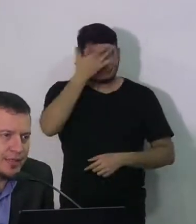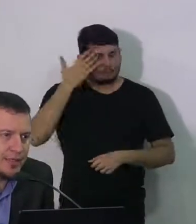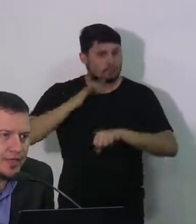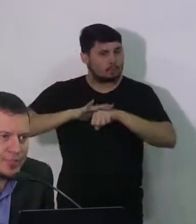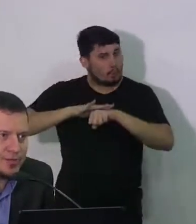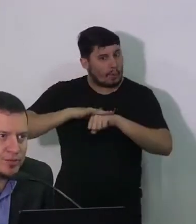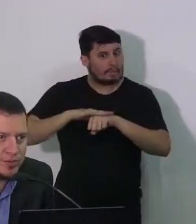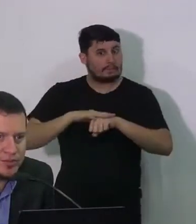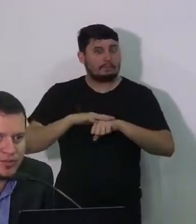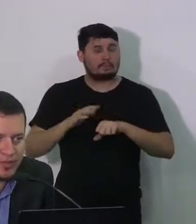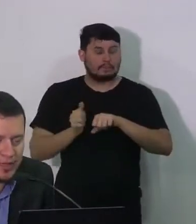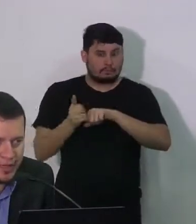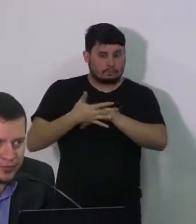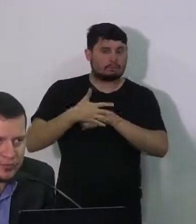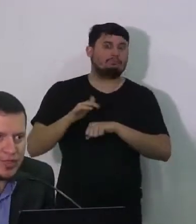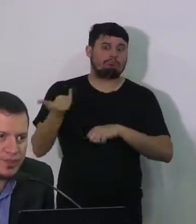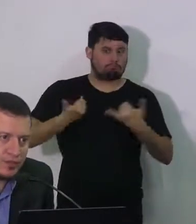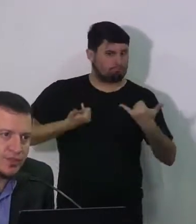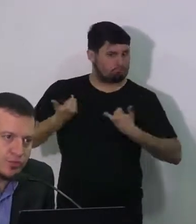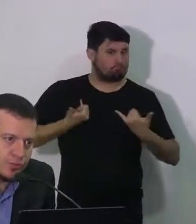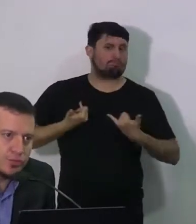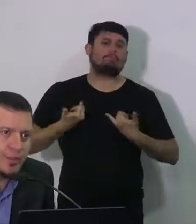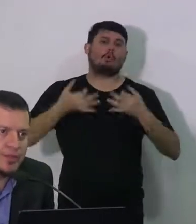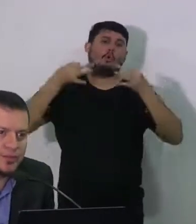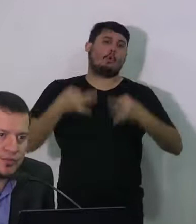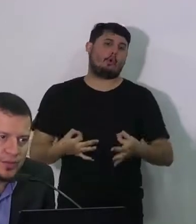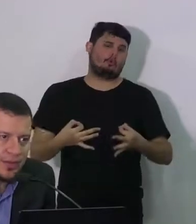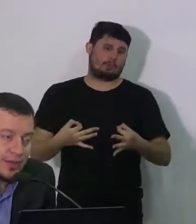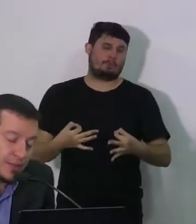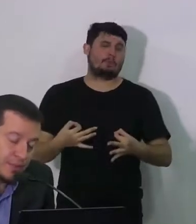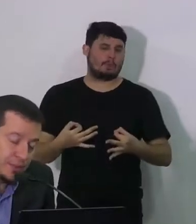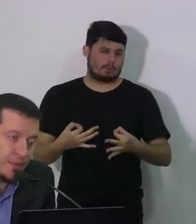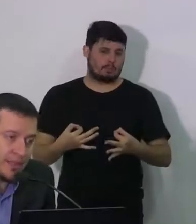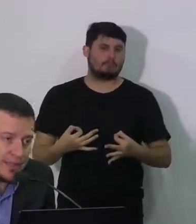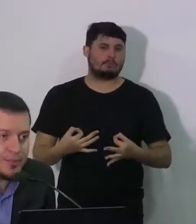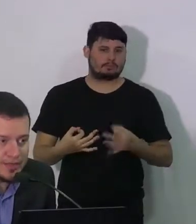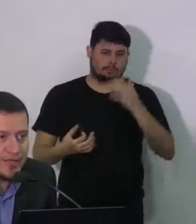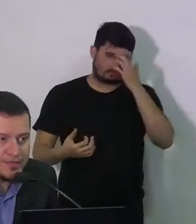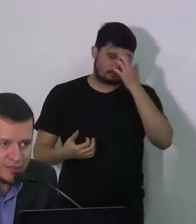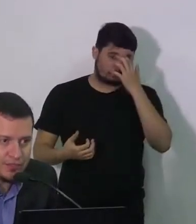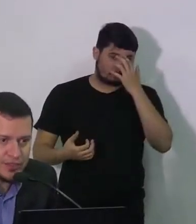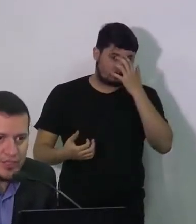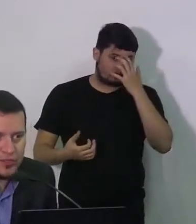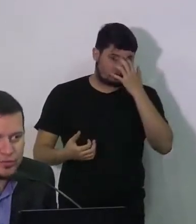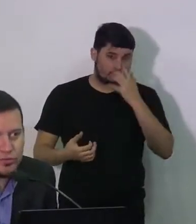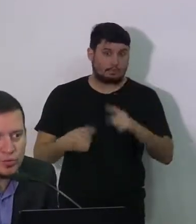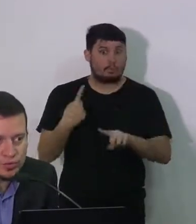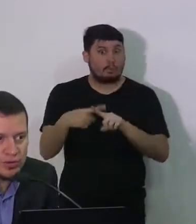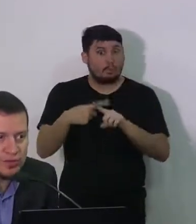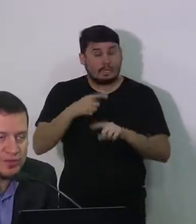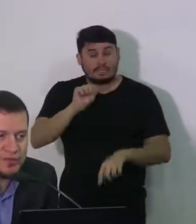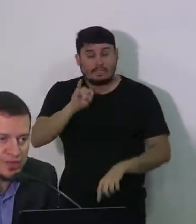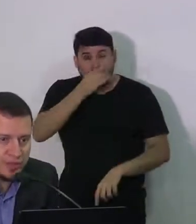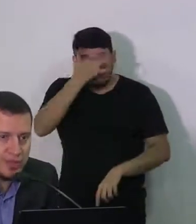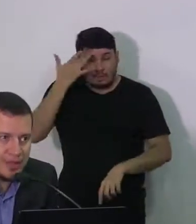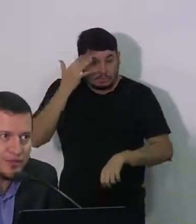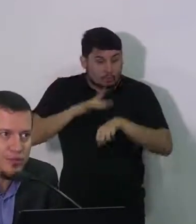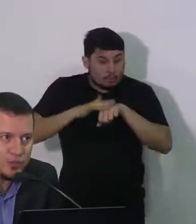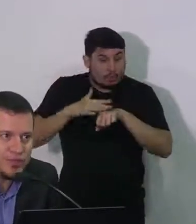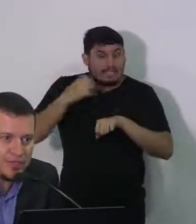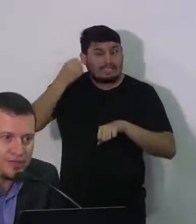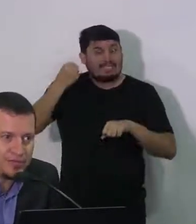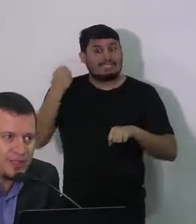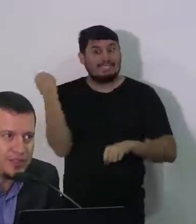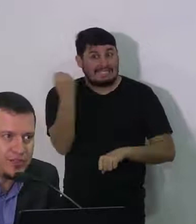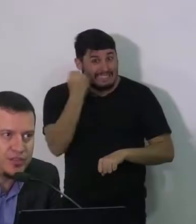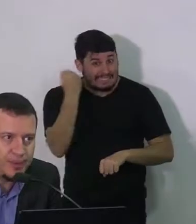a que as pessoas nos casos que são suspeitos, principalmente aqueles mais graves, são testados, os outros não, a gente faz isolamento